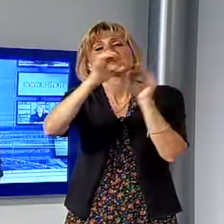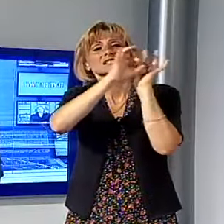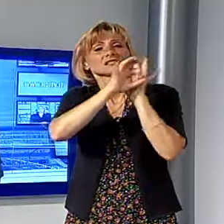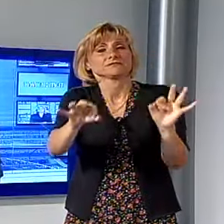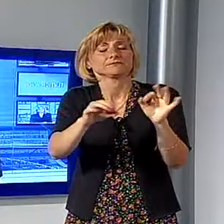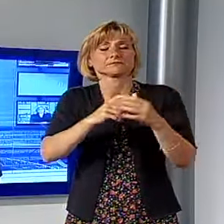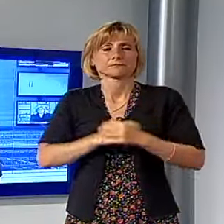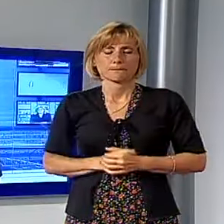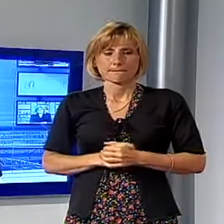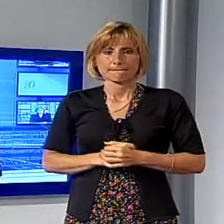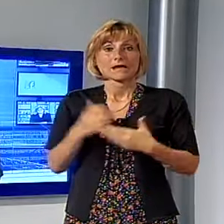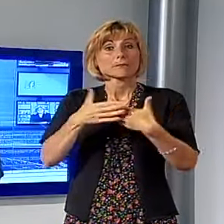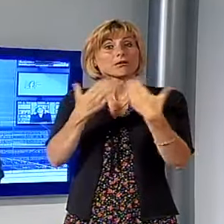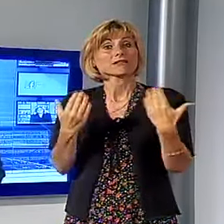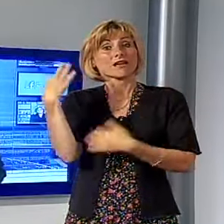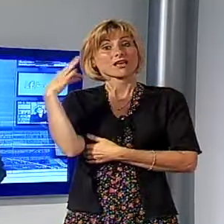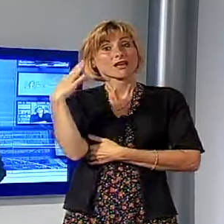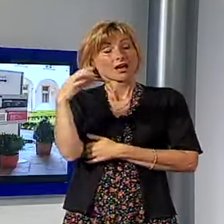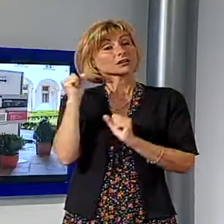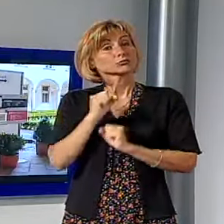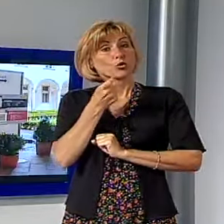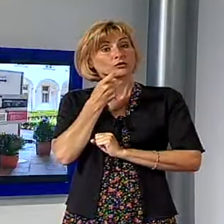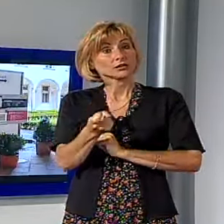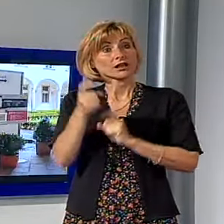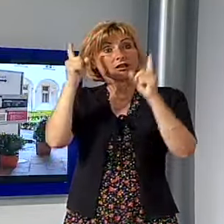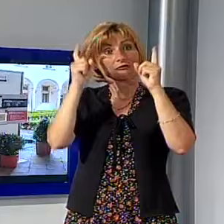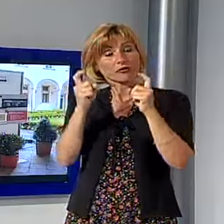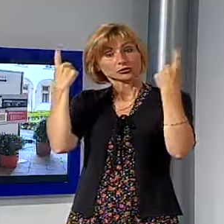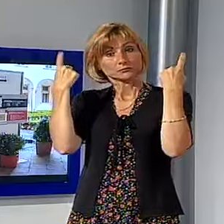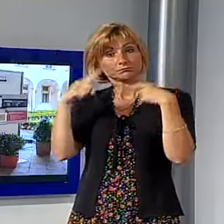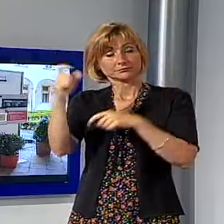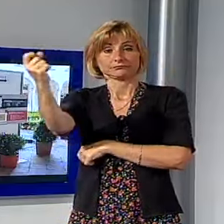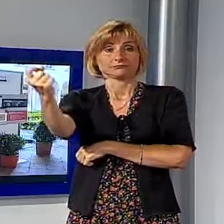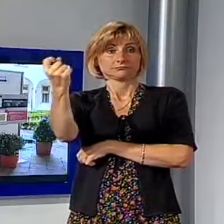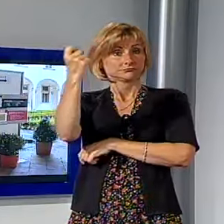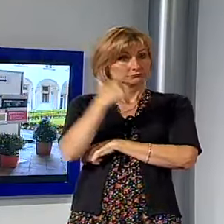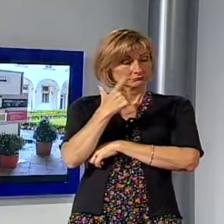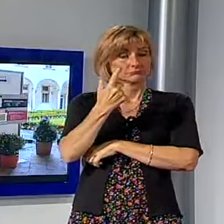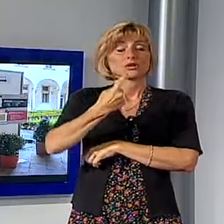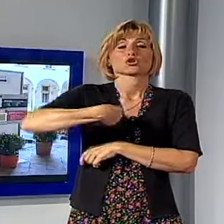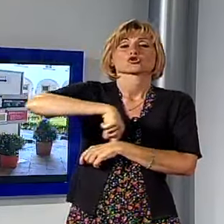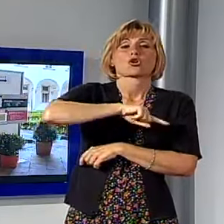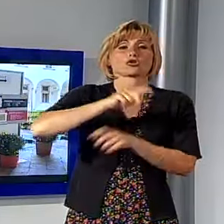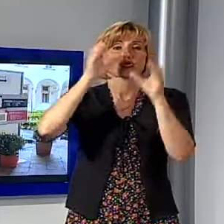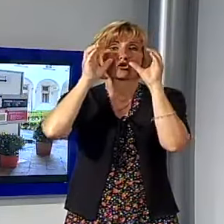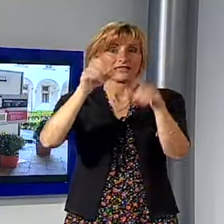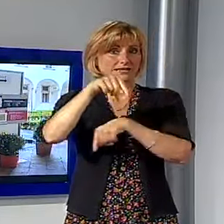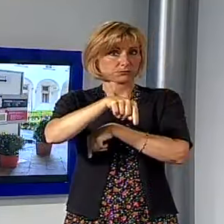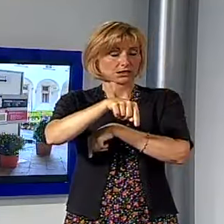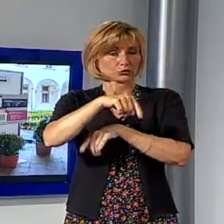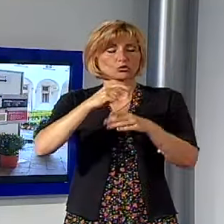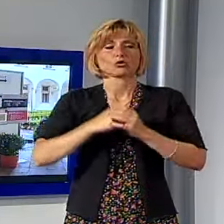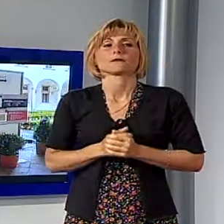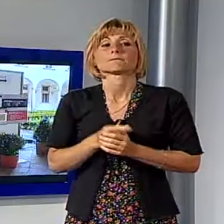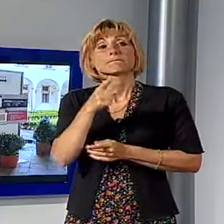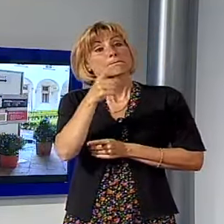Barriere di carta, se così possiamo dire. Questa foto ci è stata inviata da un nostro telespettatore e fa notare